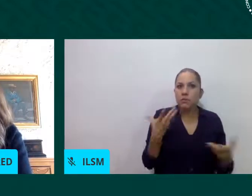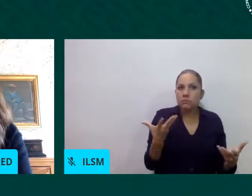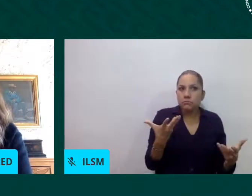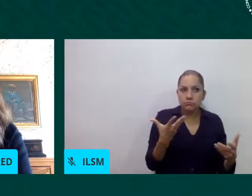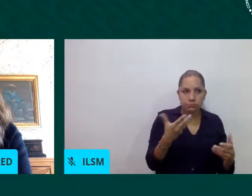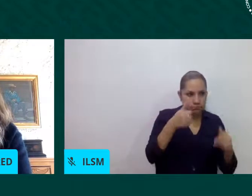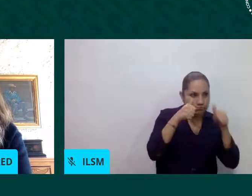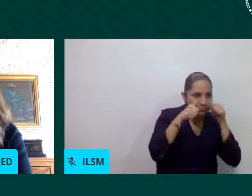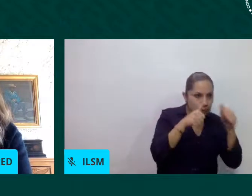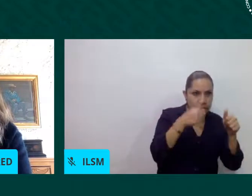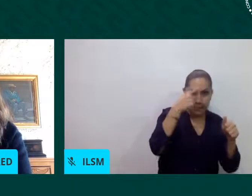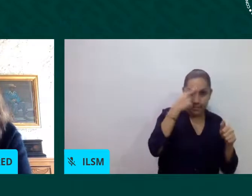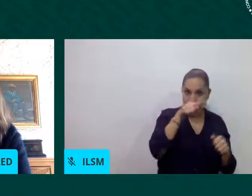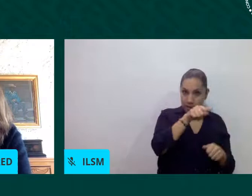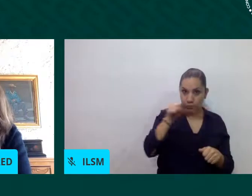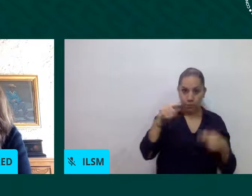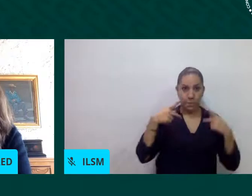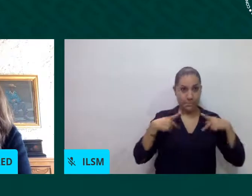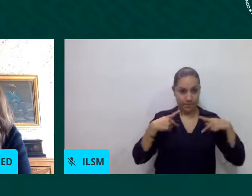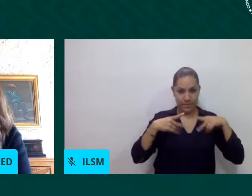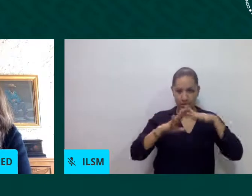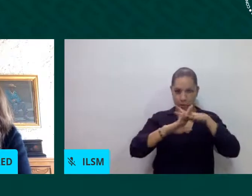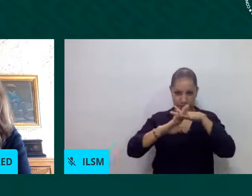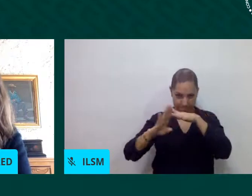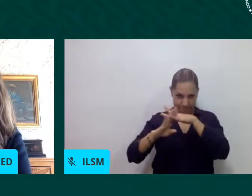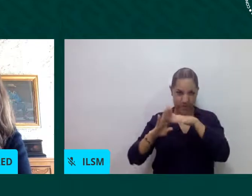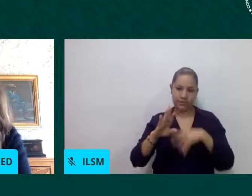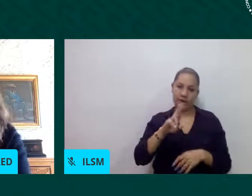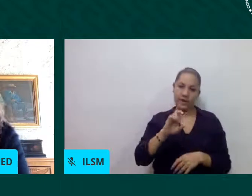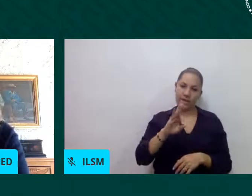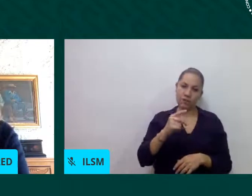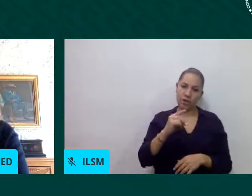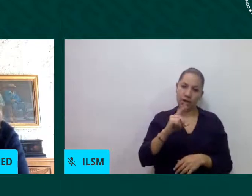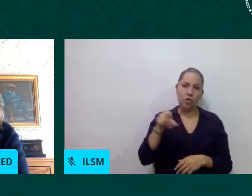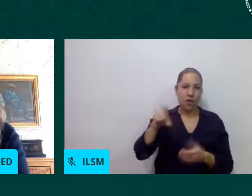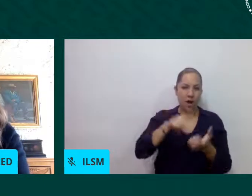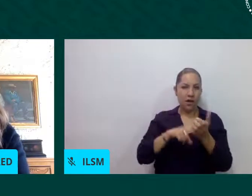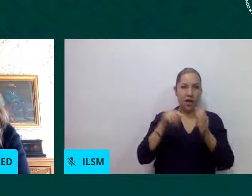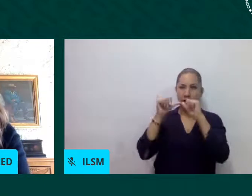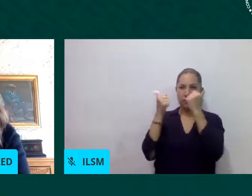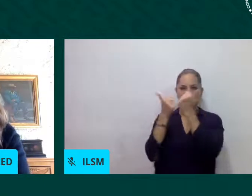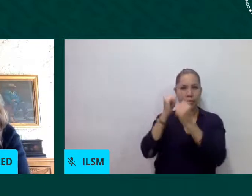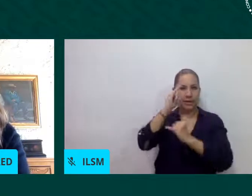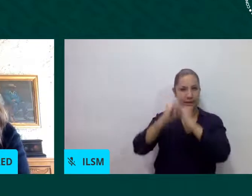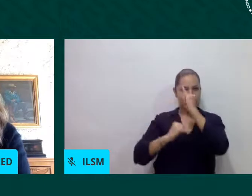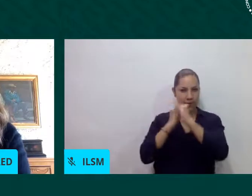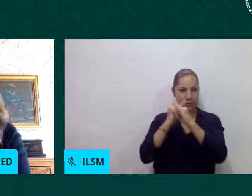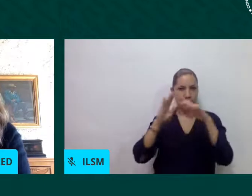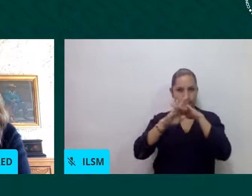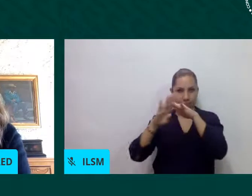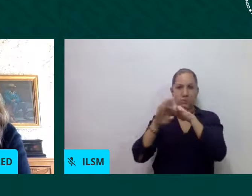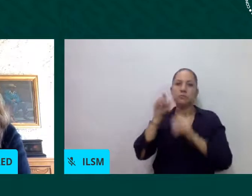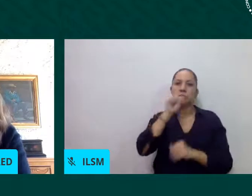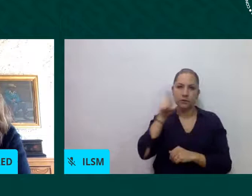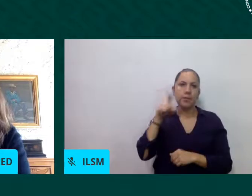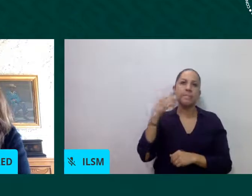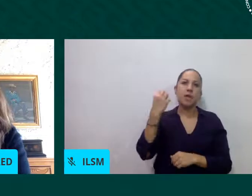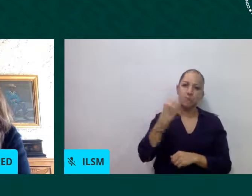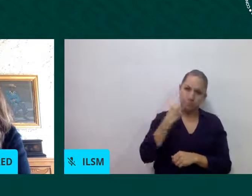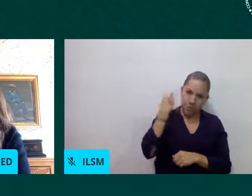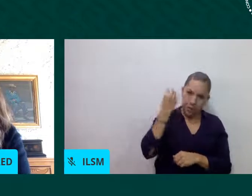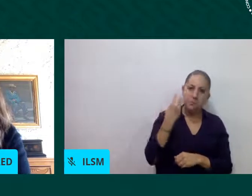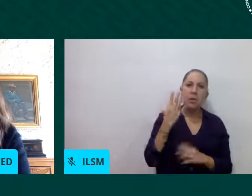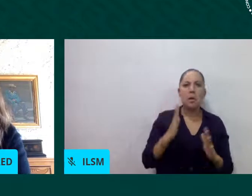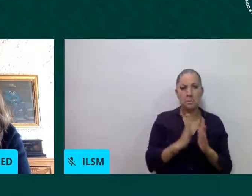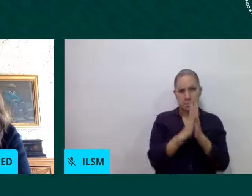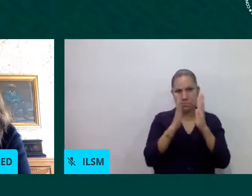Maxx y la organización internacional para las migraciones también tenemos el plan de acción local contra